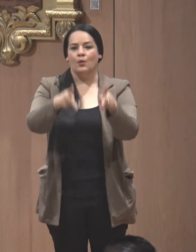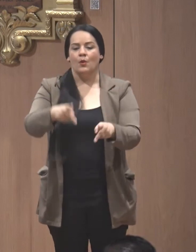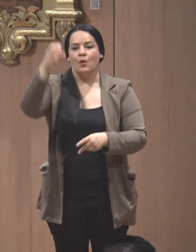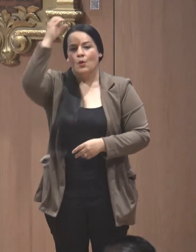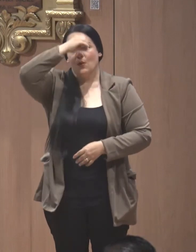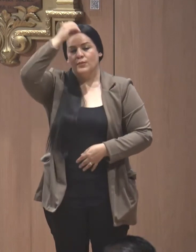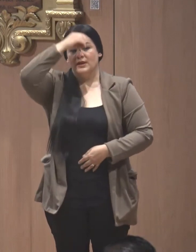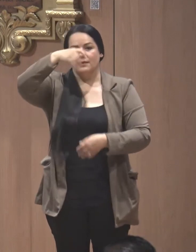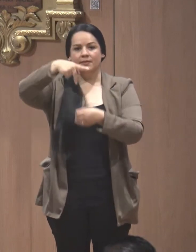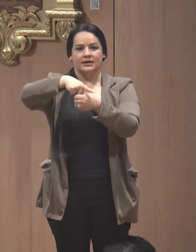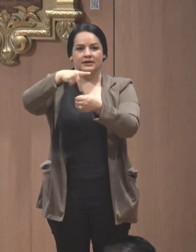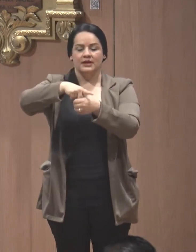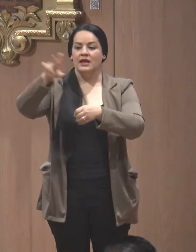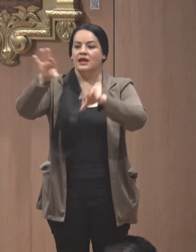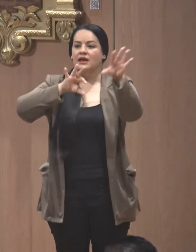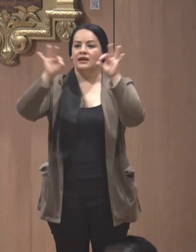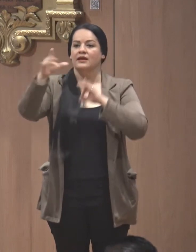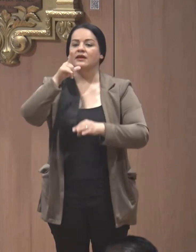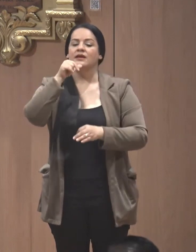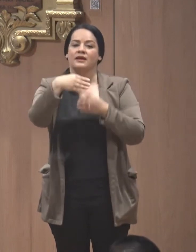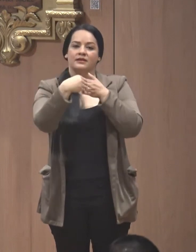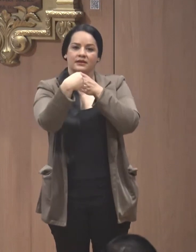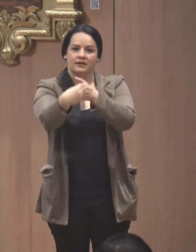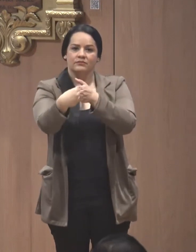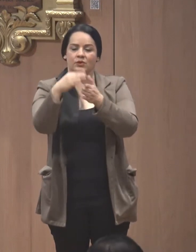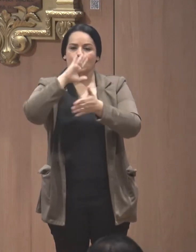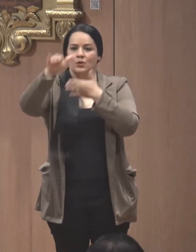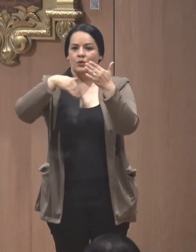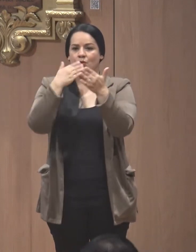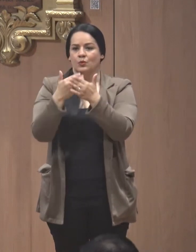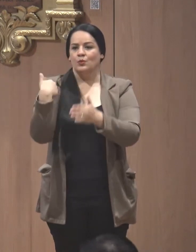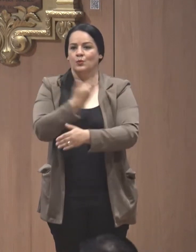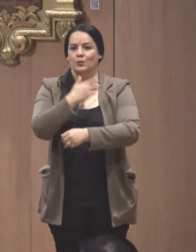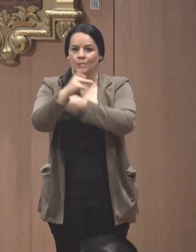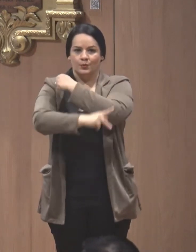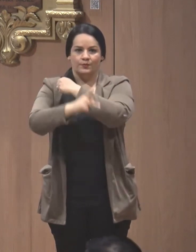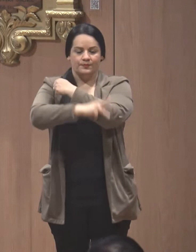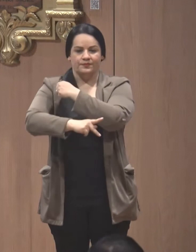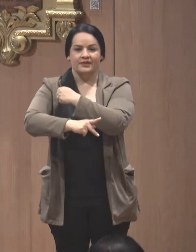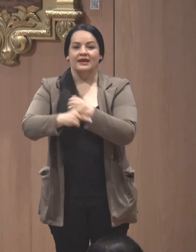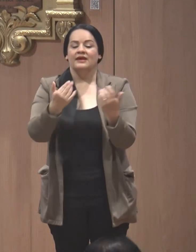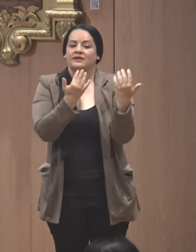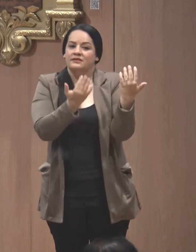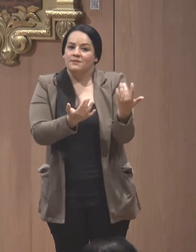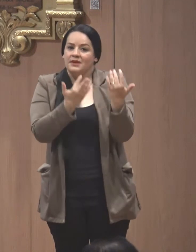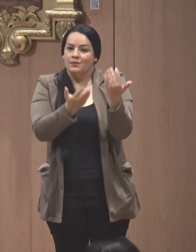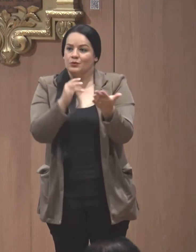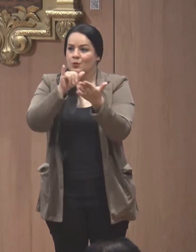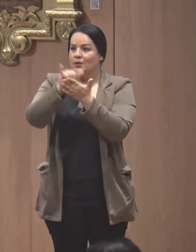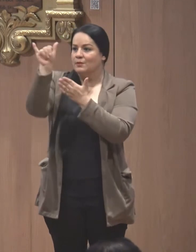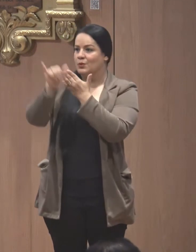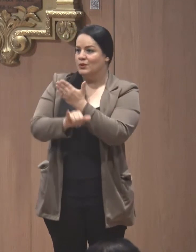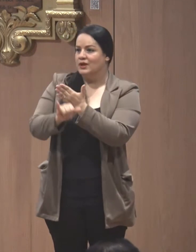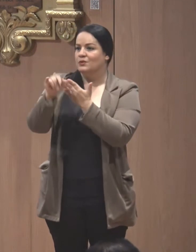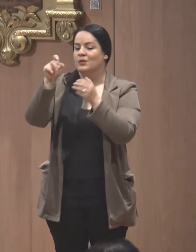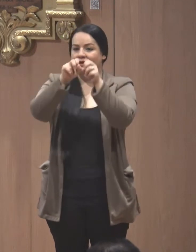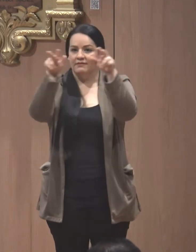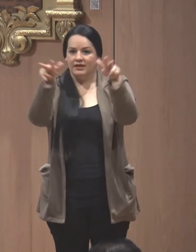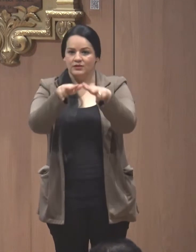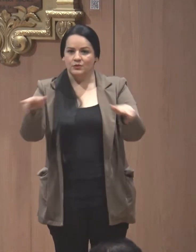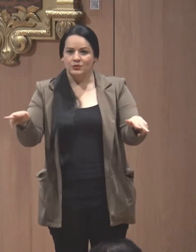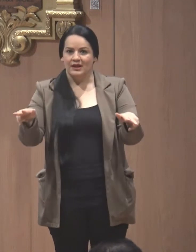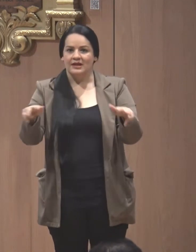participar y elegir a quienes dirijan la rienda del país. Esperamos que con este proyecto de redes sociales